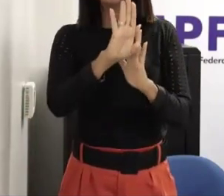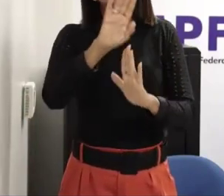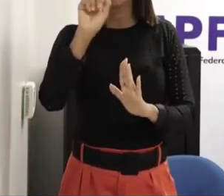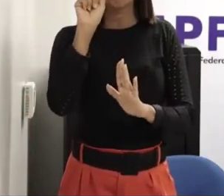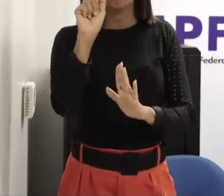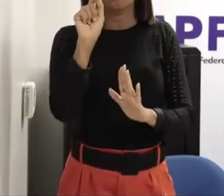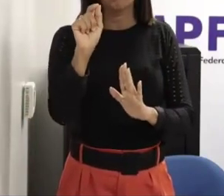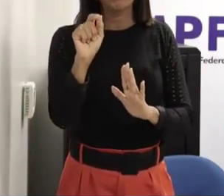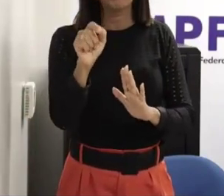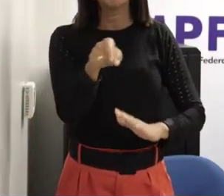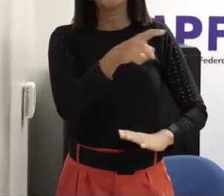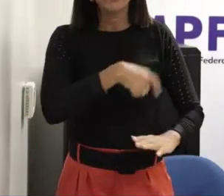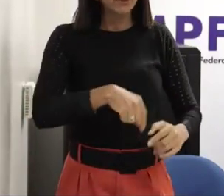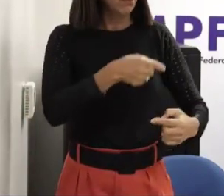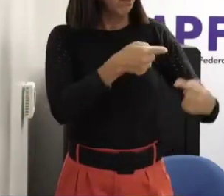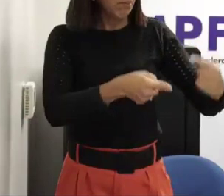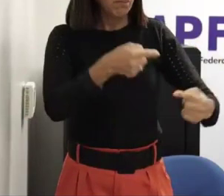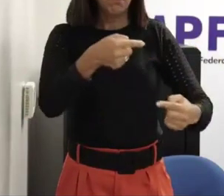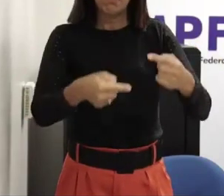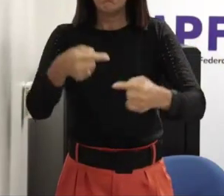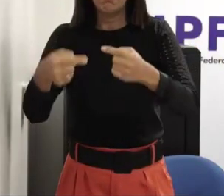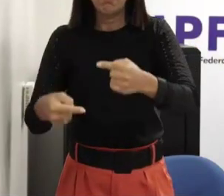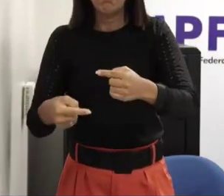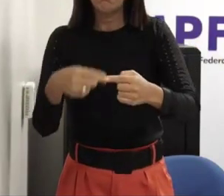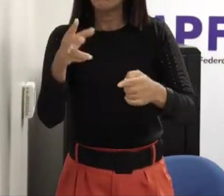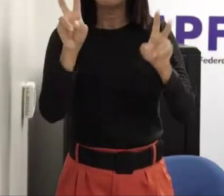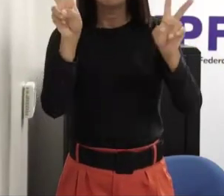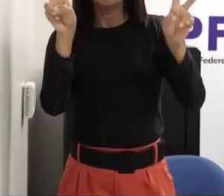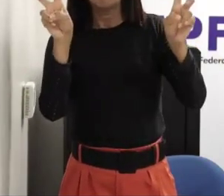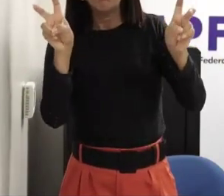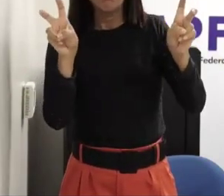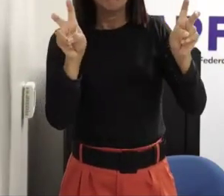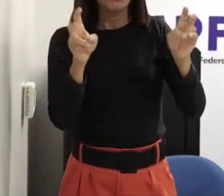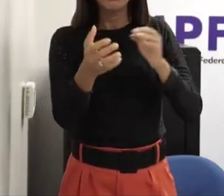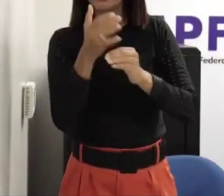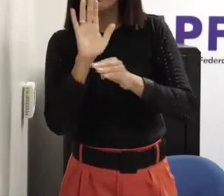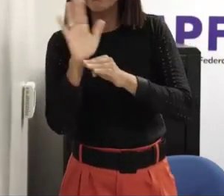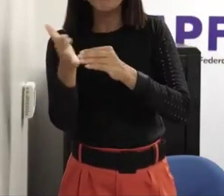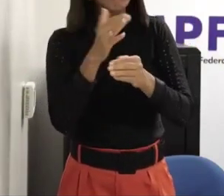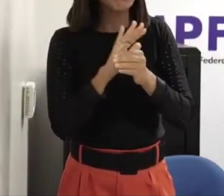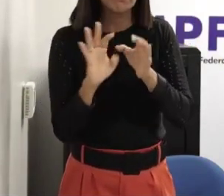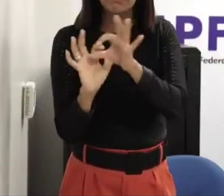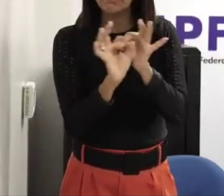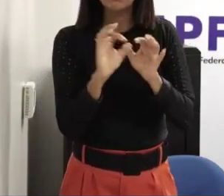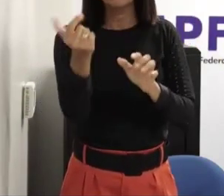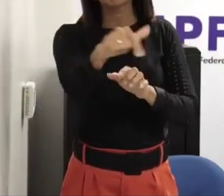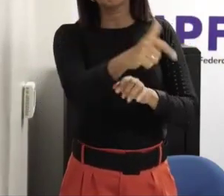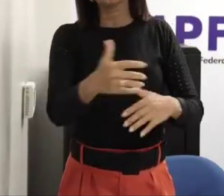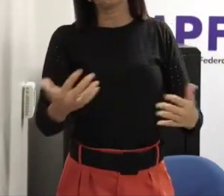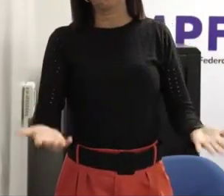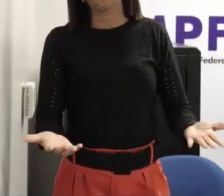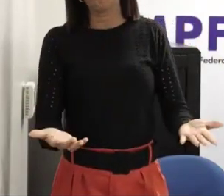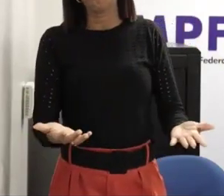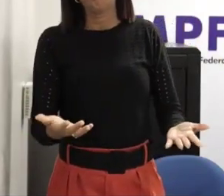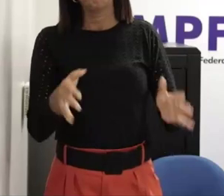está sendo ditado discussões que nem deveria ser pauta deveria se cancelar essas discussões e ser pragmático vamos